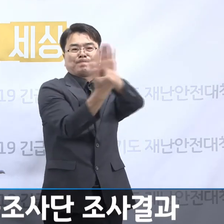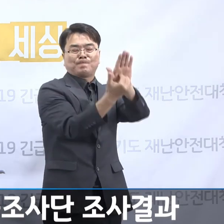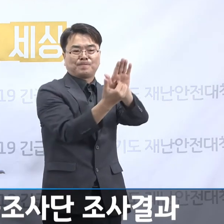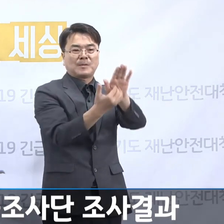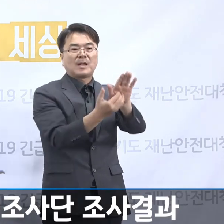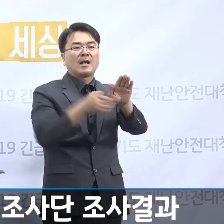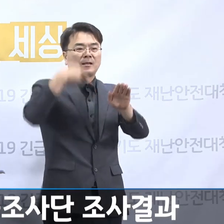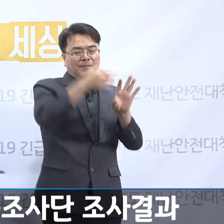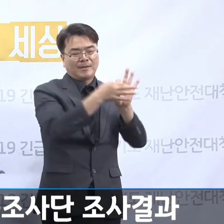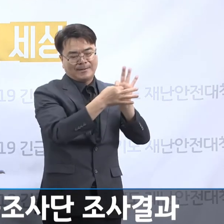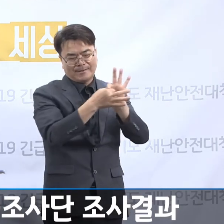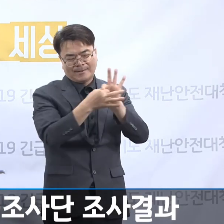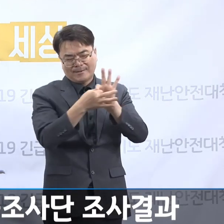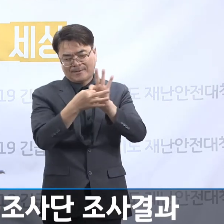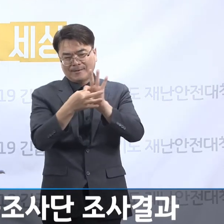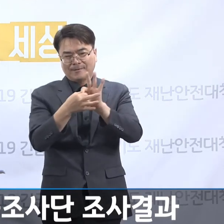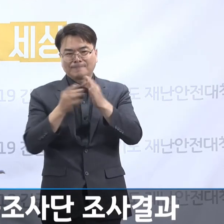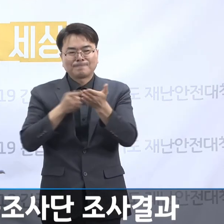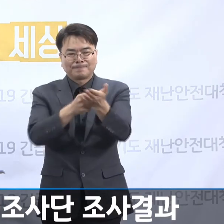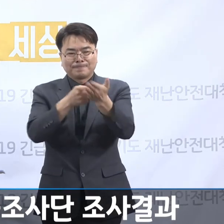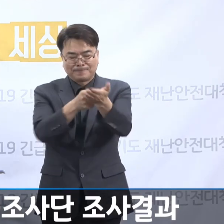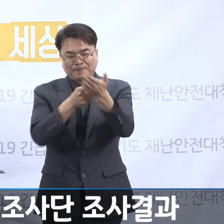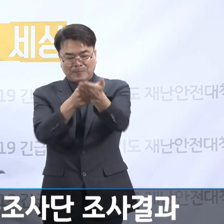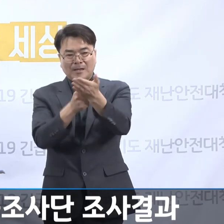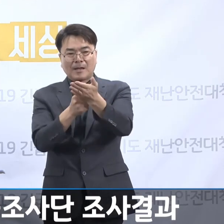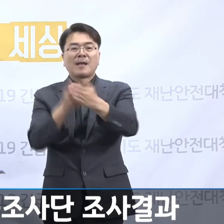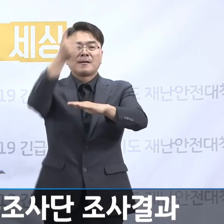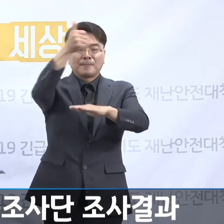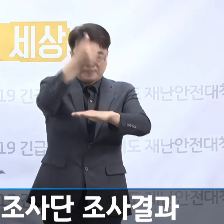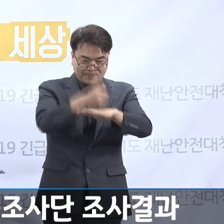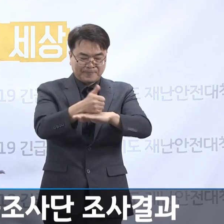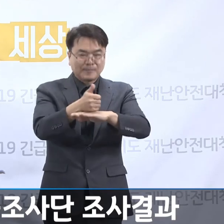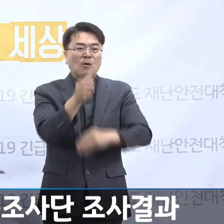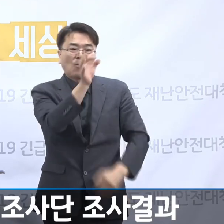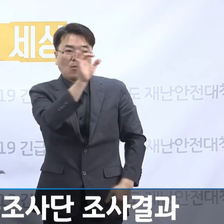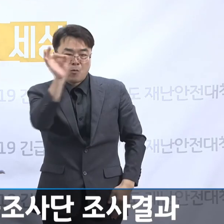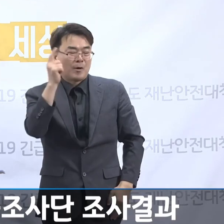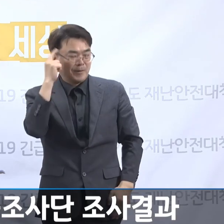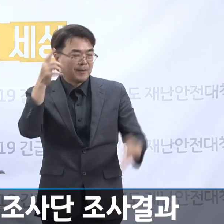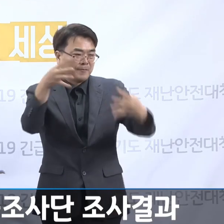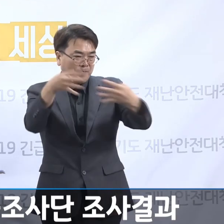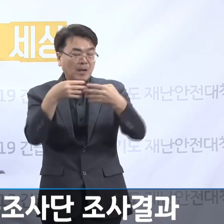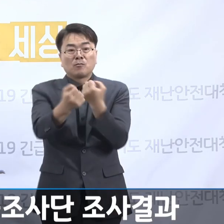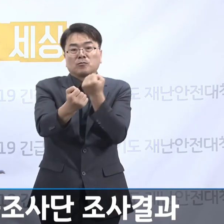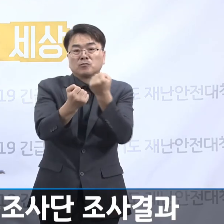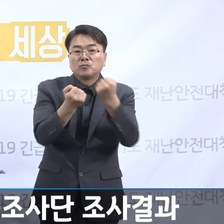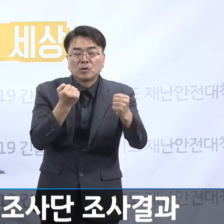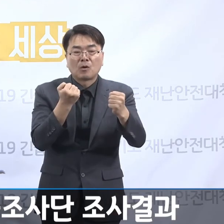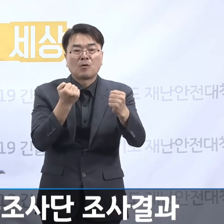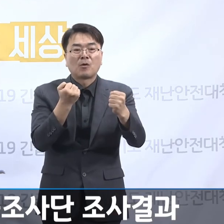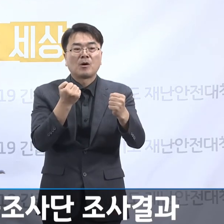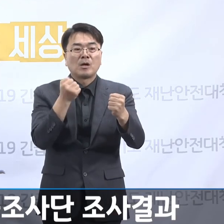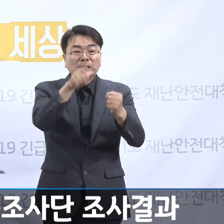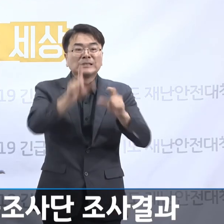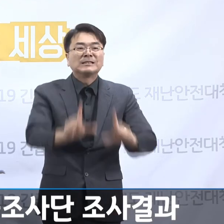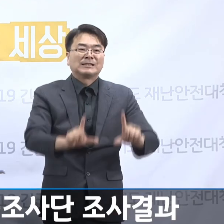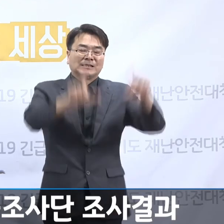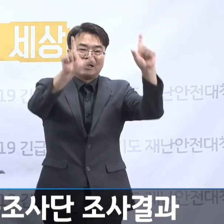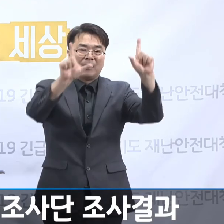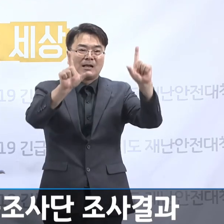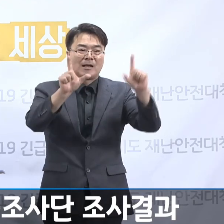요청에 다음 날 오전 10시로 조사활동을 하도록 합의했음에도 불구하고 당일